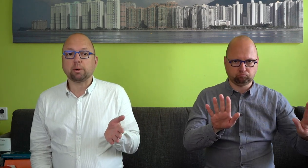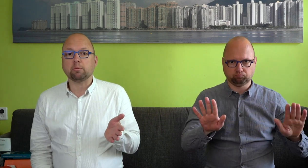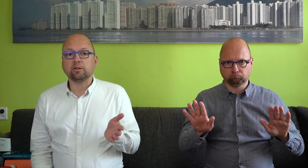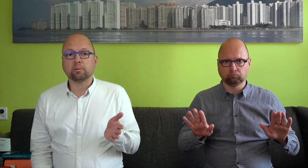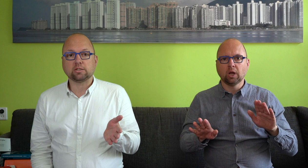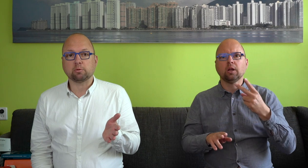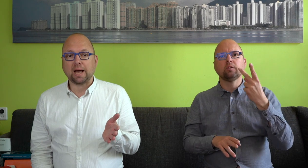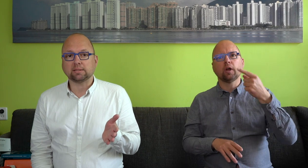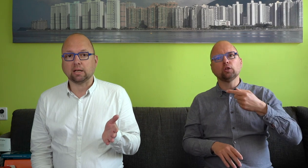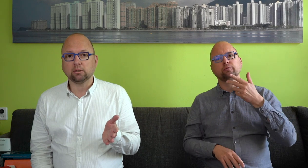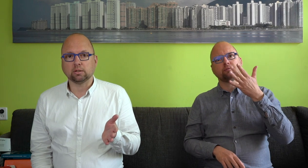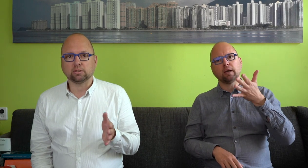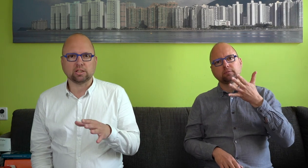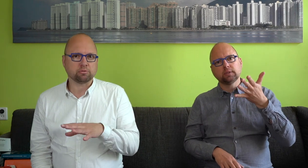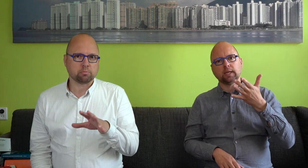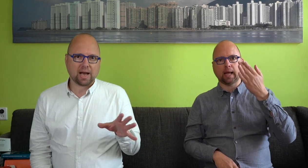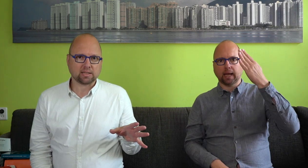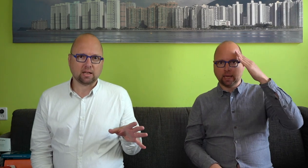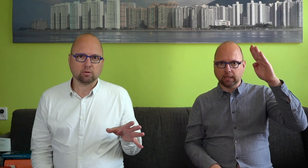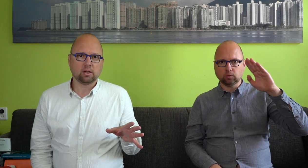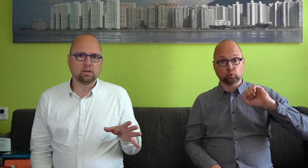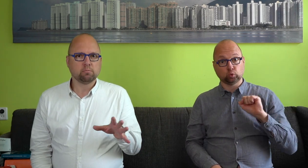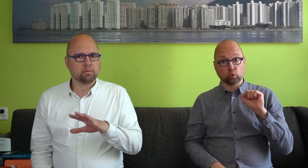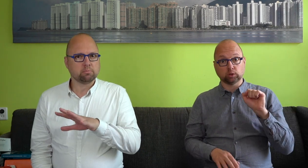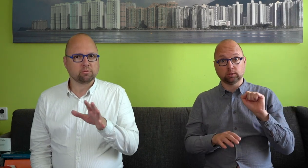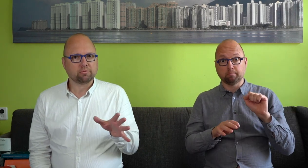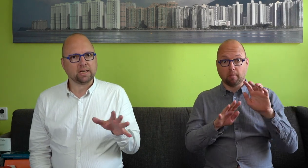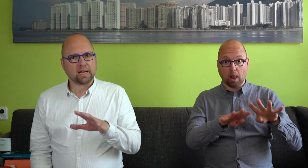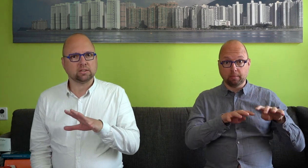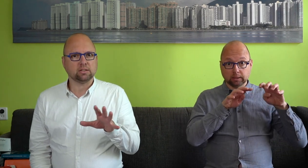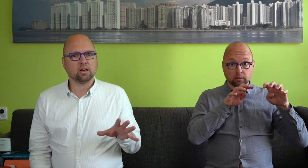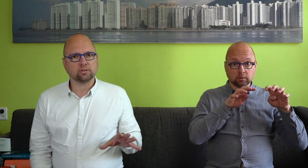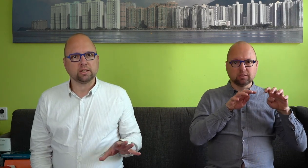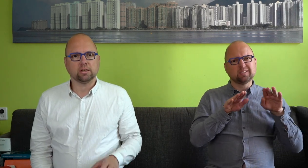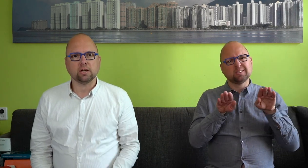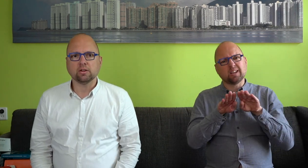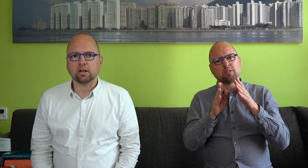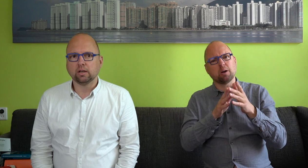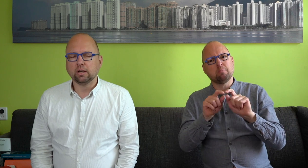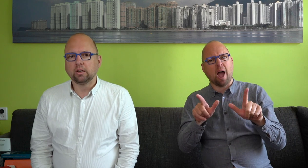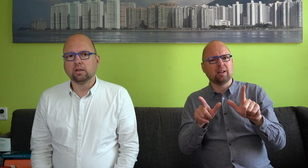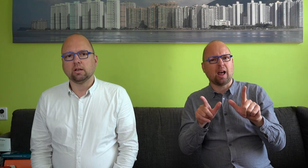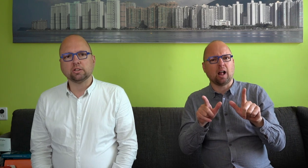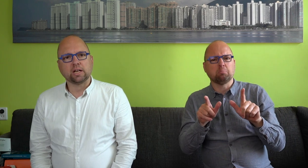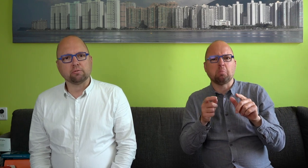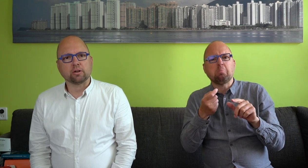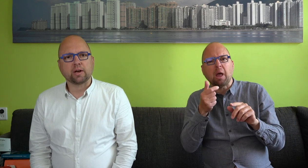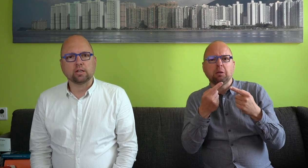parlement, Britse gebarentaal. Dat is dezelfde gebarentaal met wat variatie als in de andere landsdelen van het Verenigd